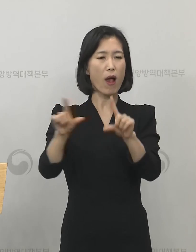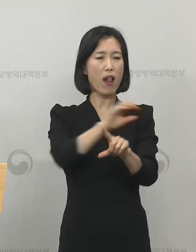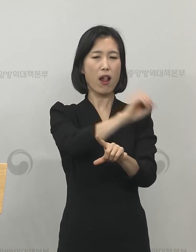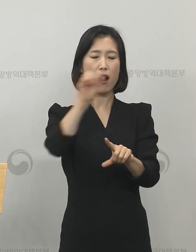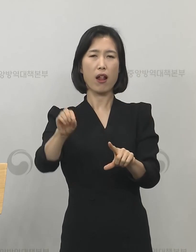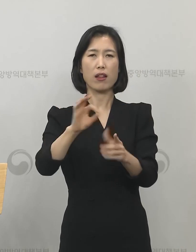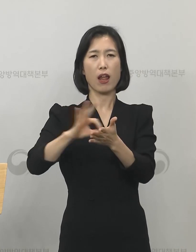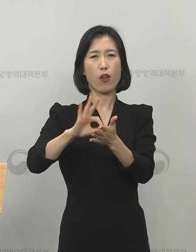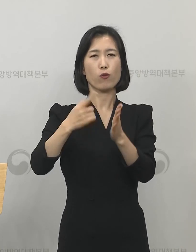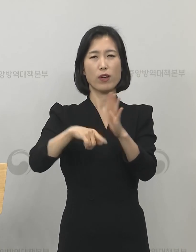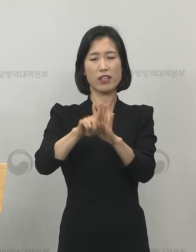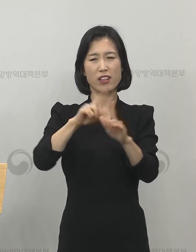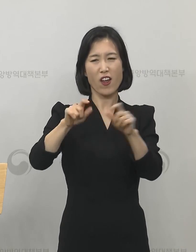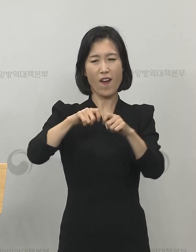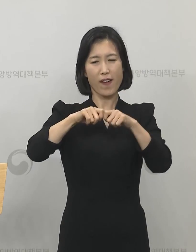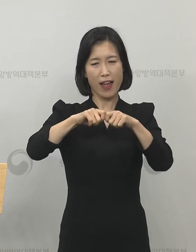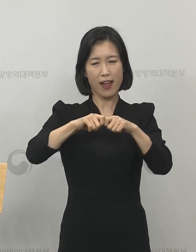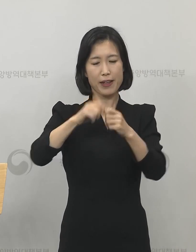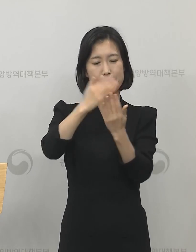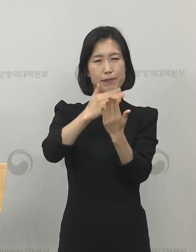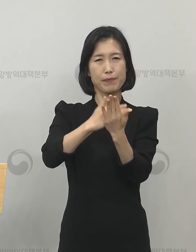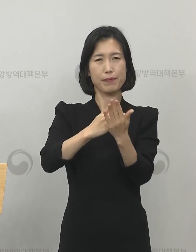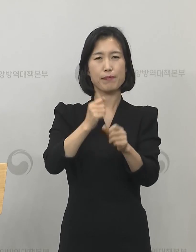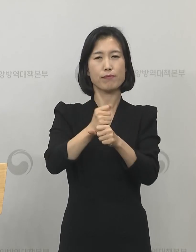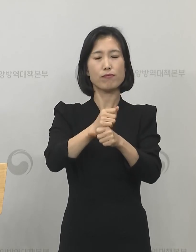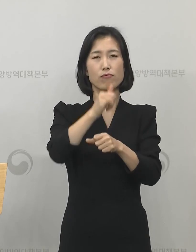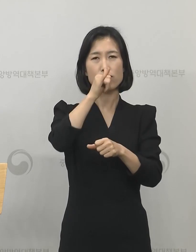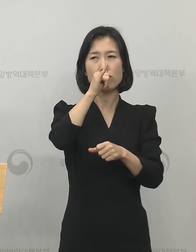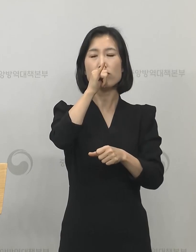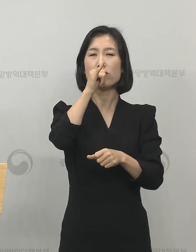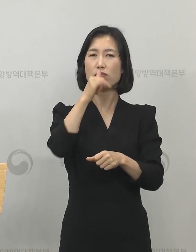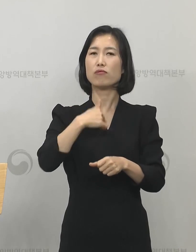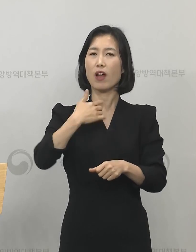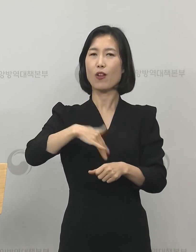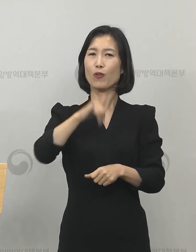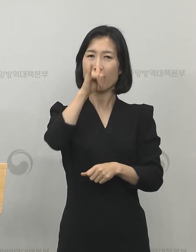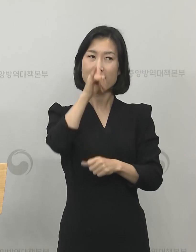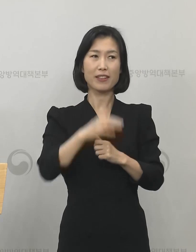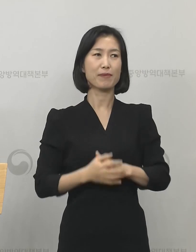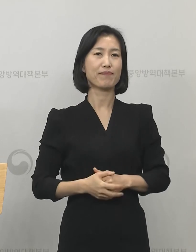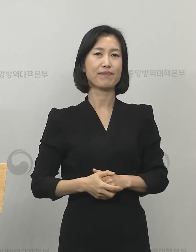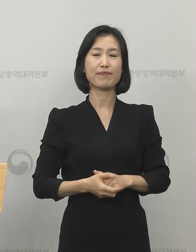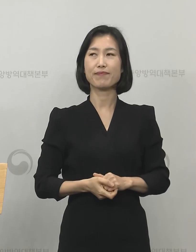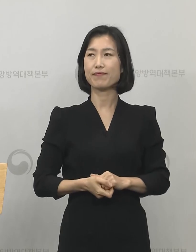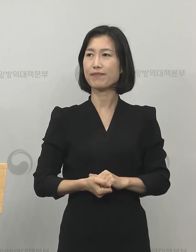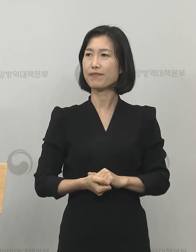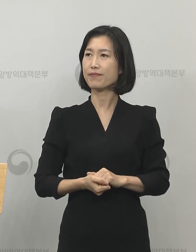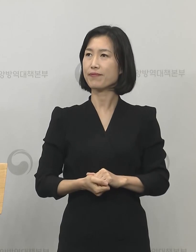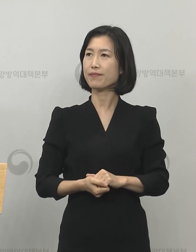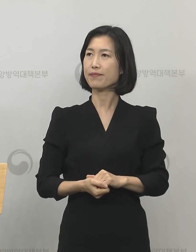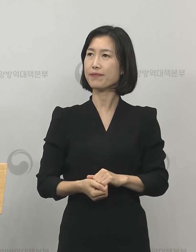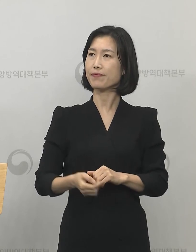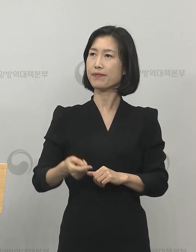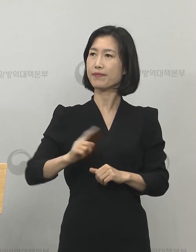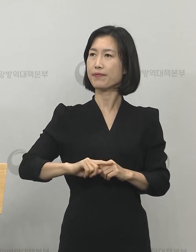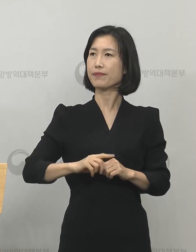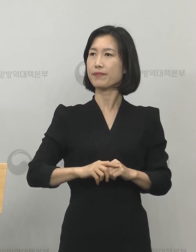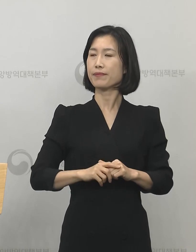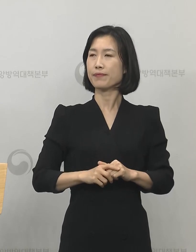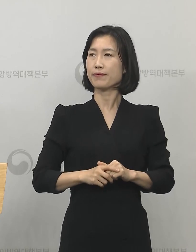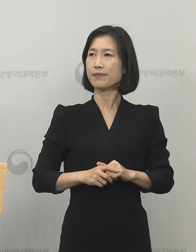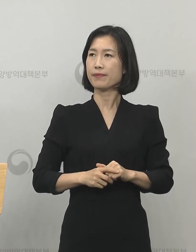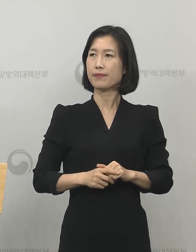세밀한 그런 지침을 다듬고 있는 그런 과정으로 이해해 주시면 될 것 같습니다. 네 다음 질문입니다.